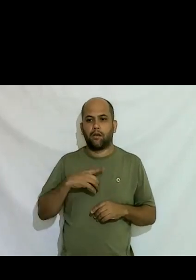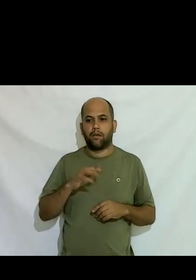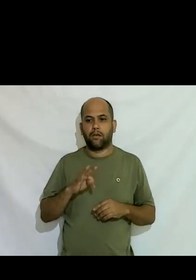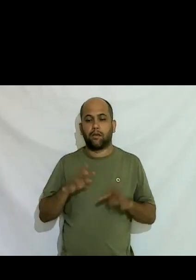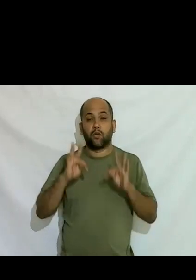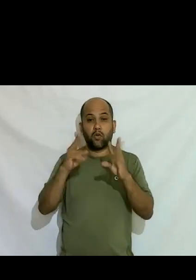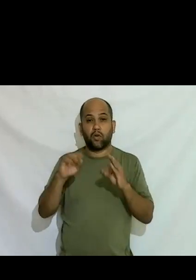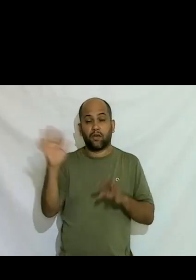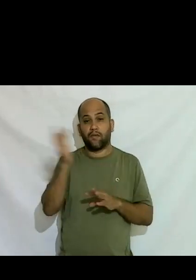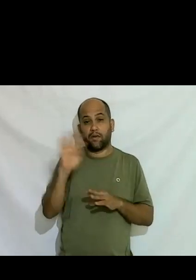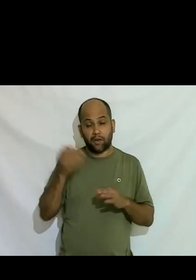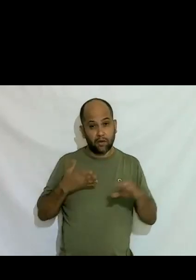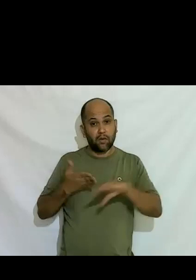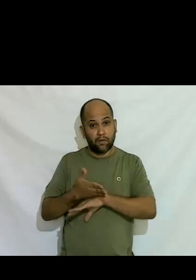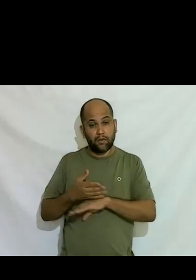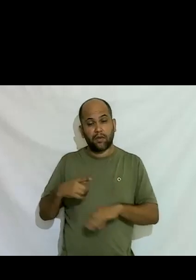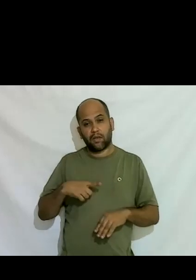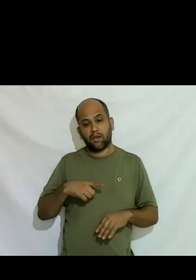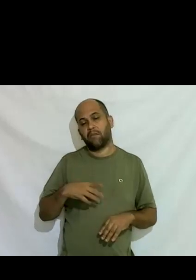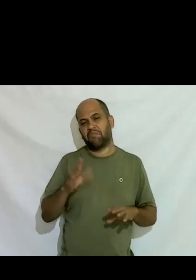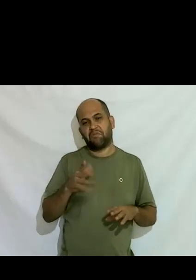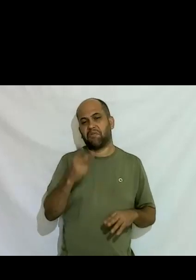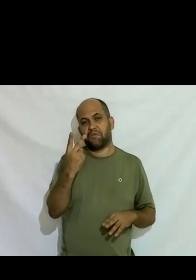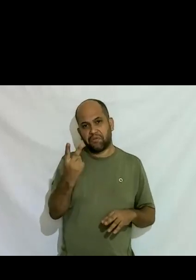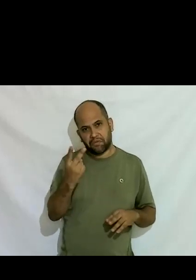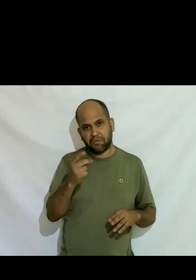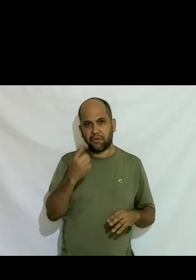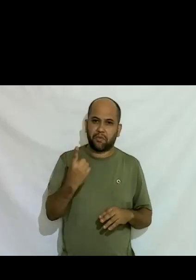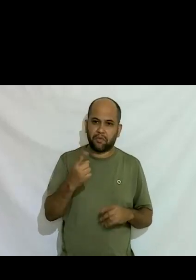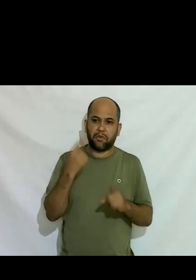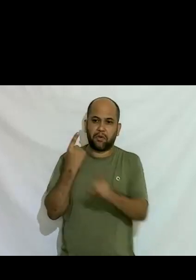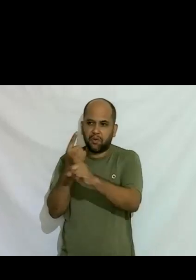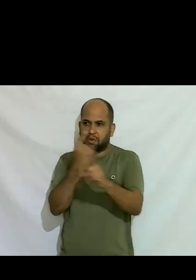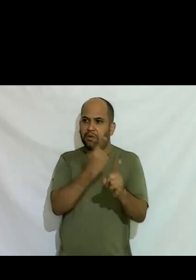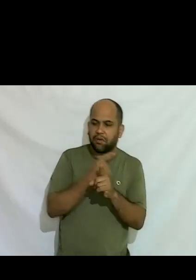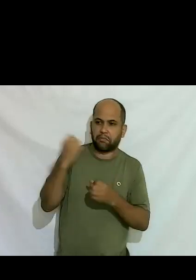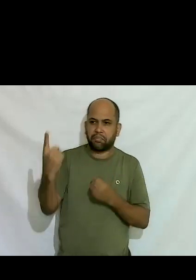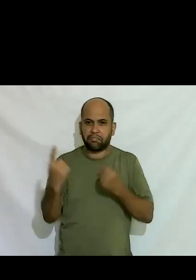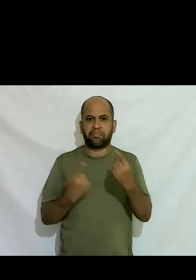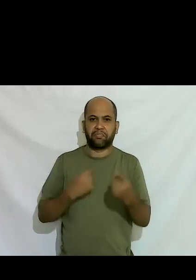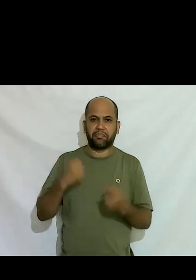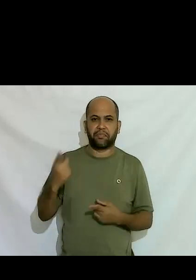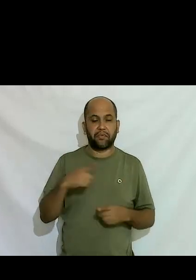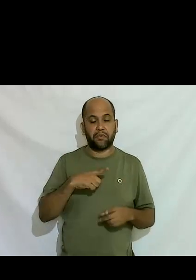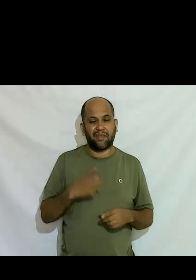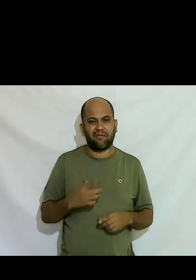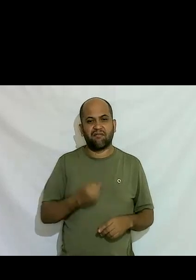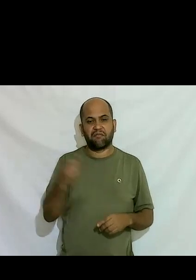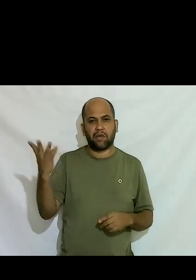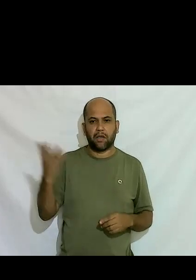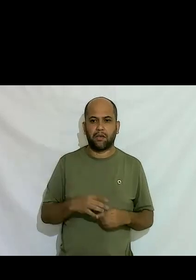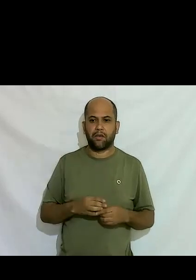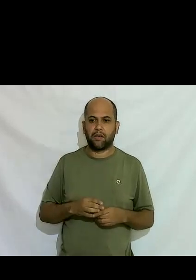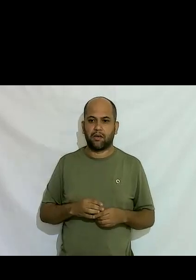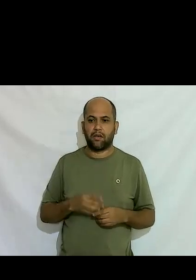universidades que eu vou sempre tem uma ou duas pelo menos eu já tive em faculdade tem bem mais várias é vocês devem